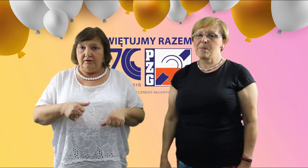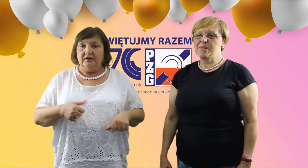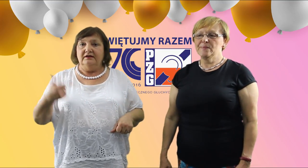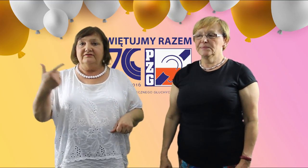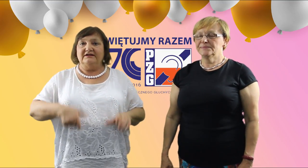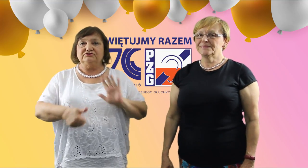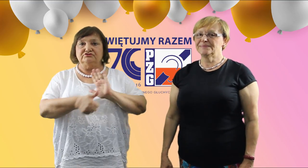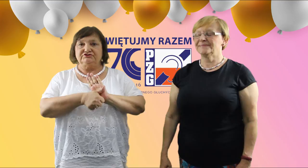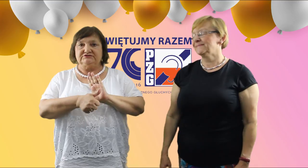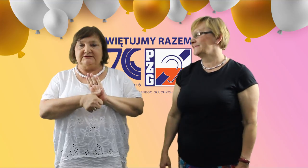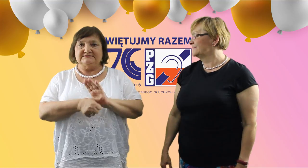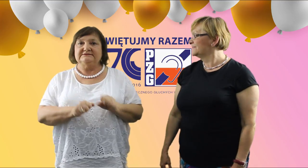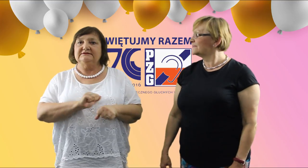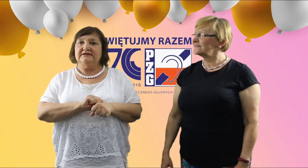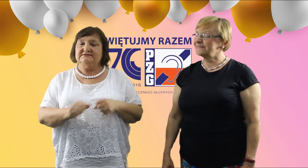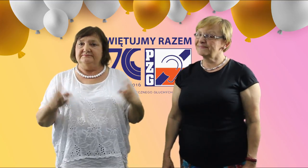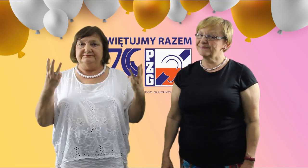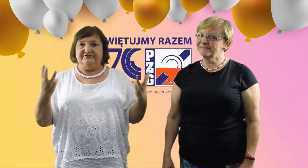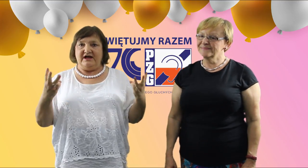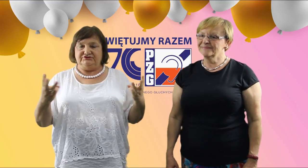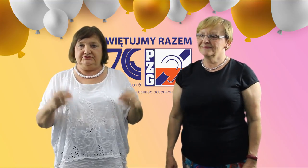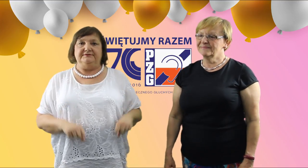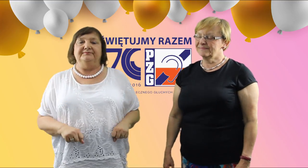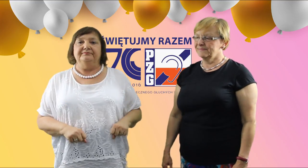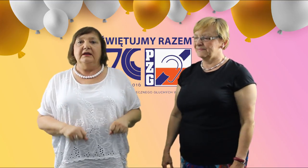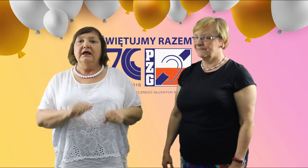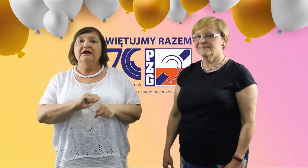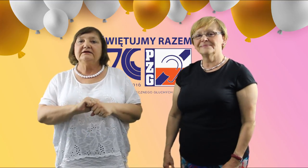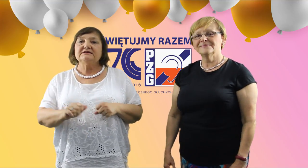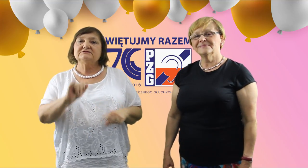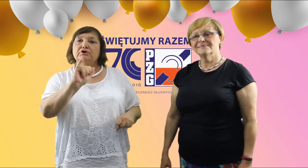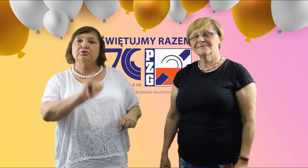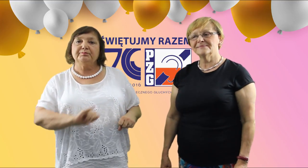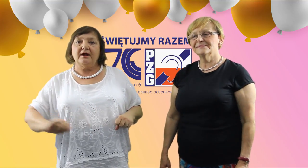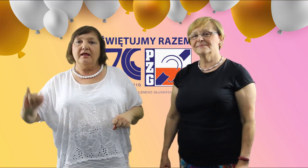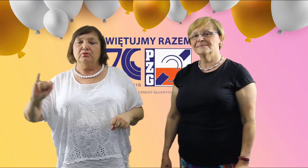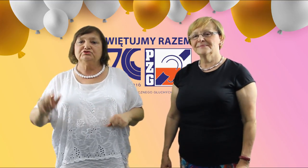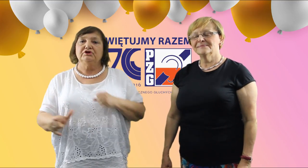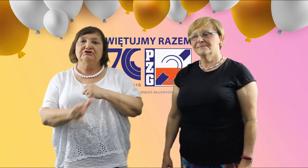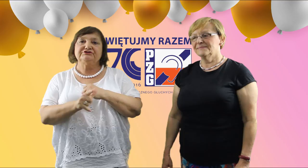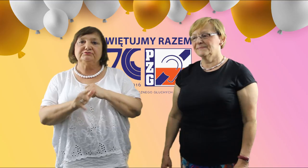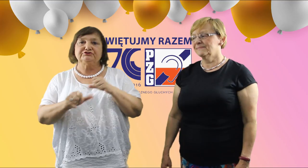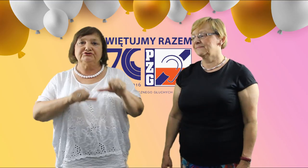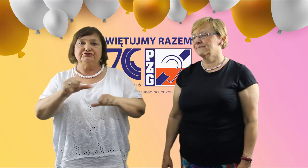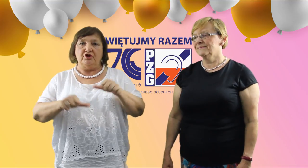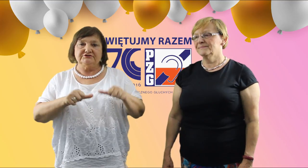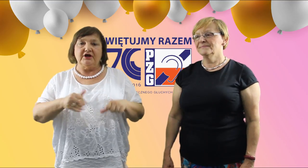2016 jest pasny, jest jubileum siedemdziesięciolecia